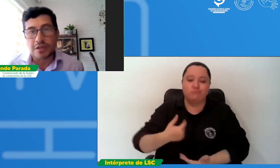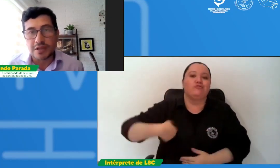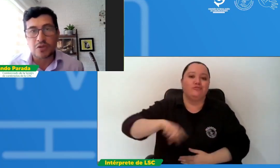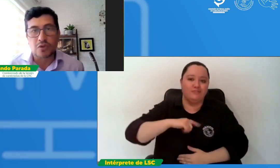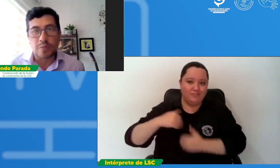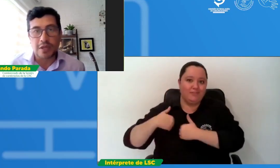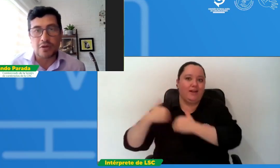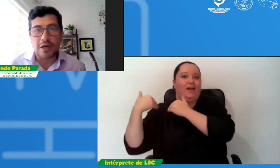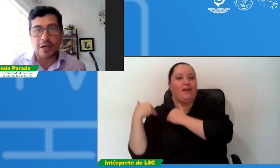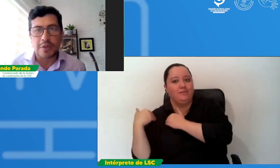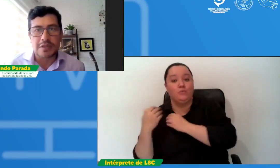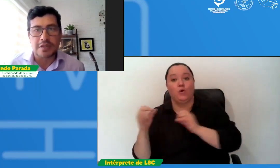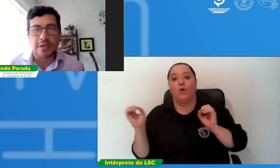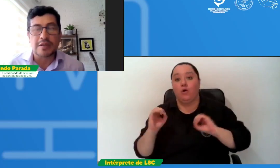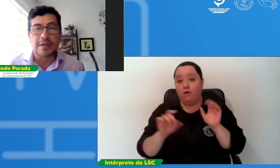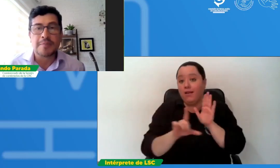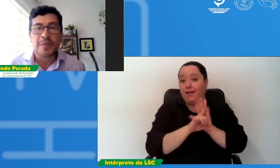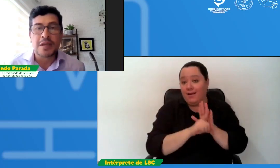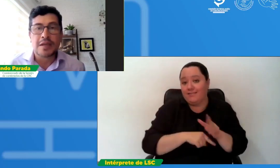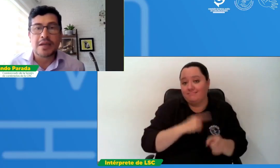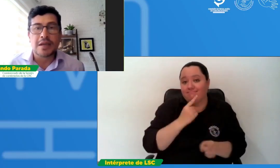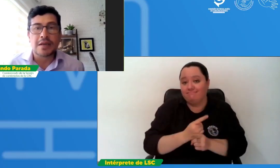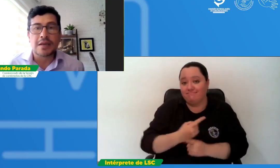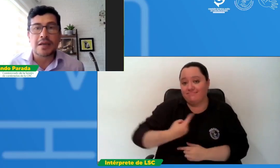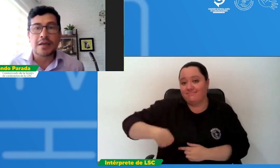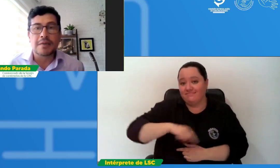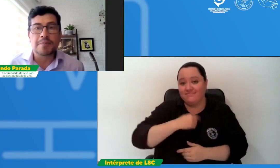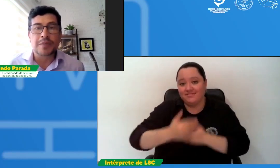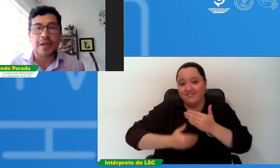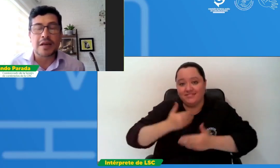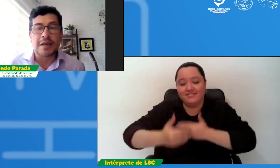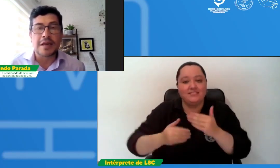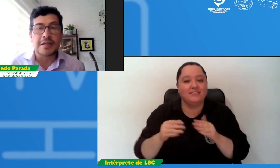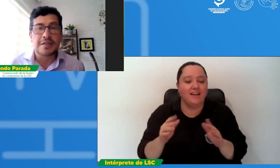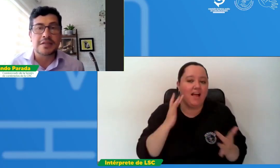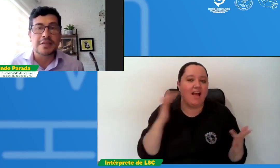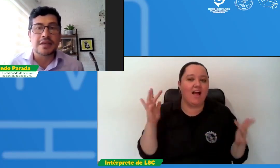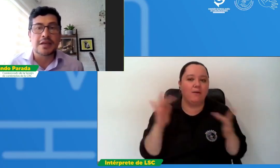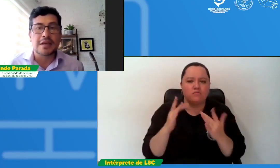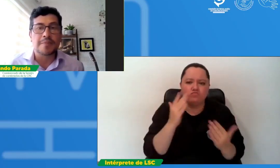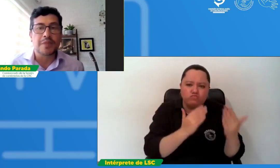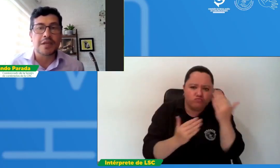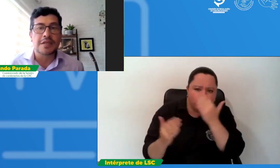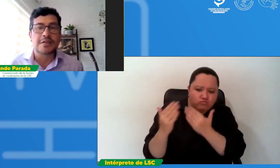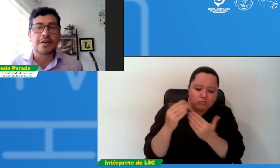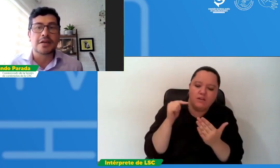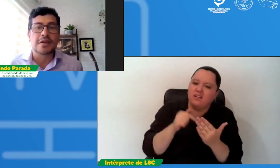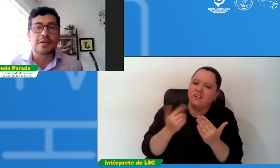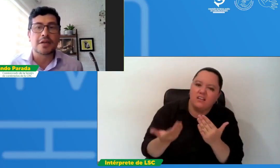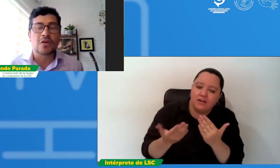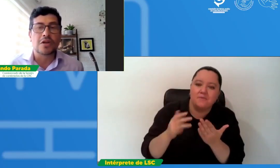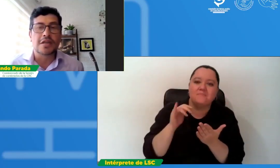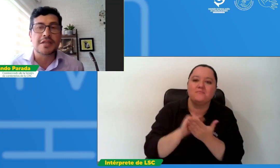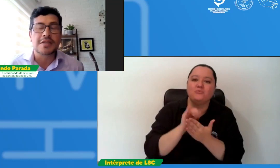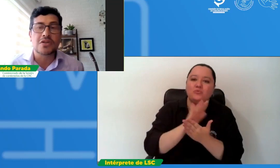estamos cumpliendo la ley precisamente en el análisis de esas tecnologías de acceso.